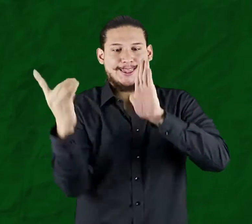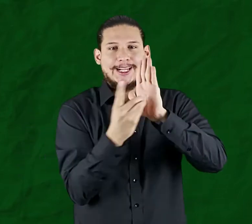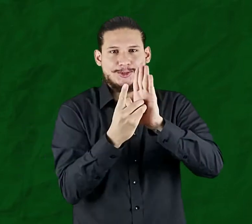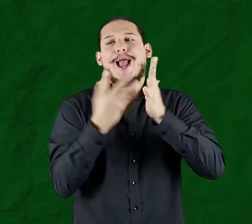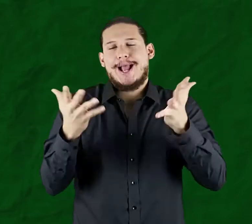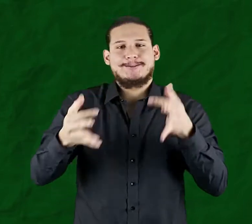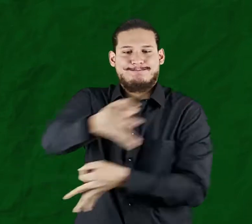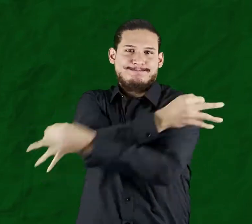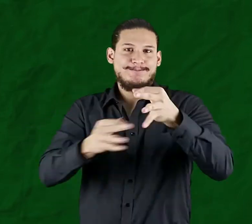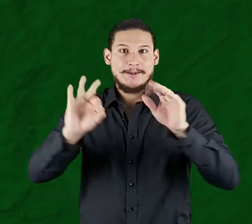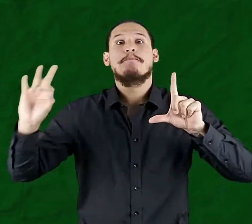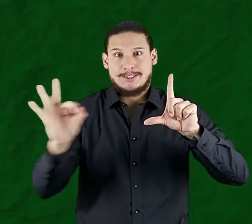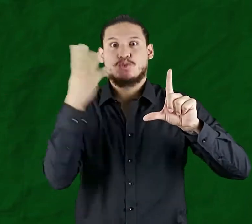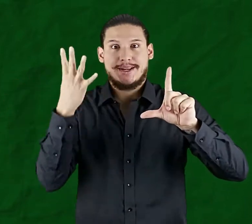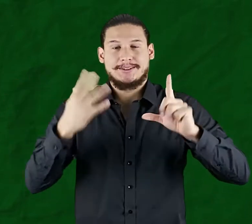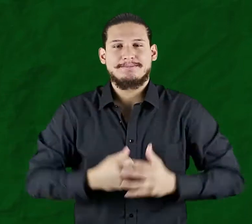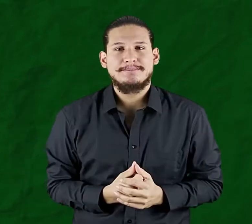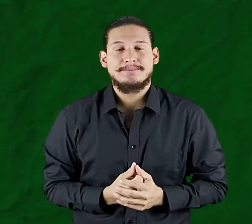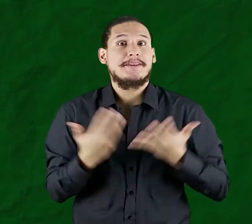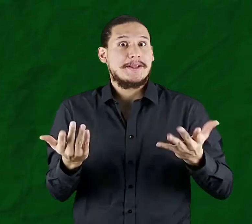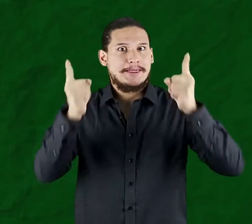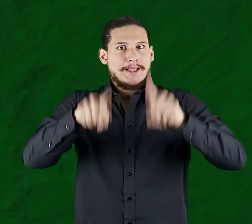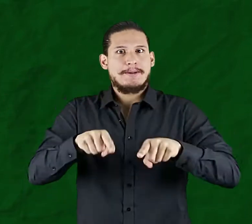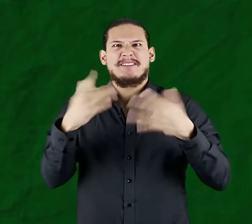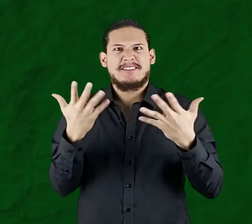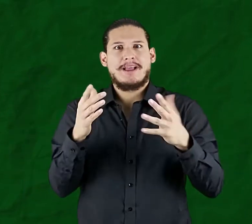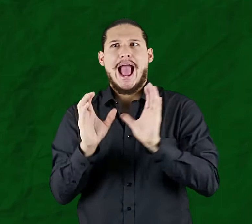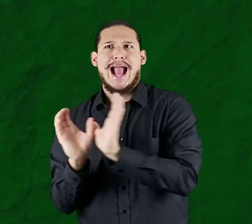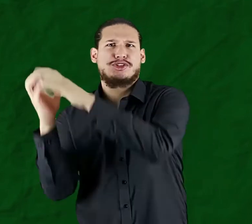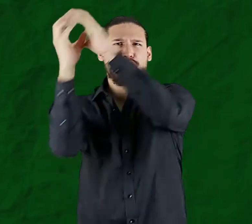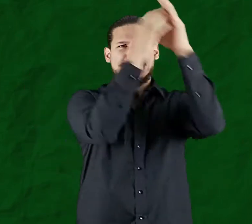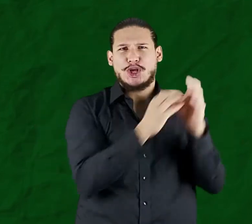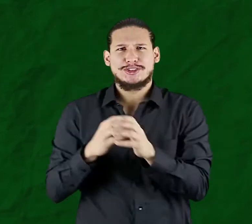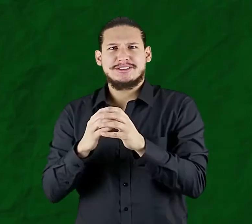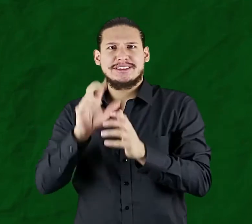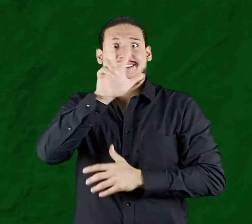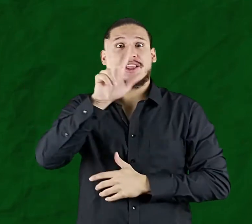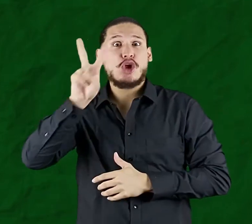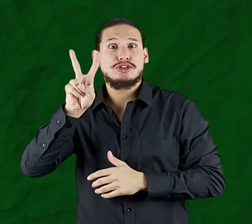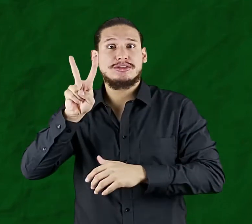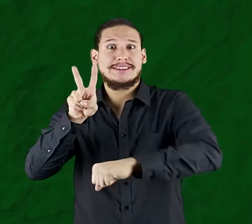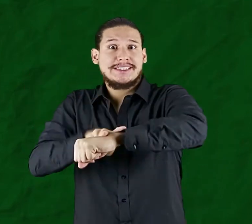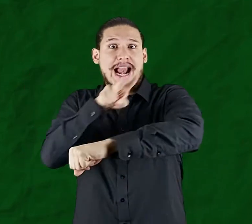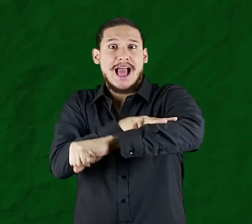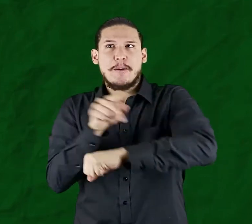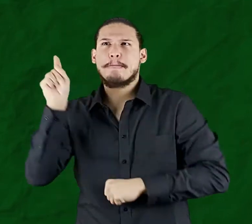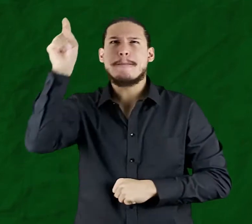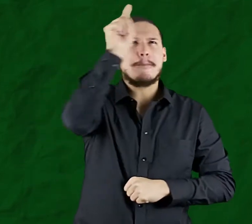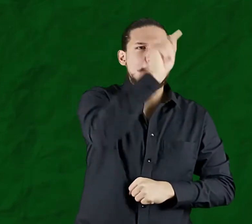acatando el decreto presidencial sobre esto, se tomó la medida de hacerla virtual. Contamos con la participación de delegados de 33